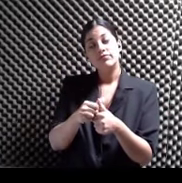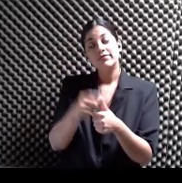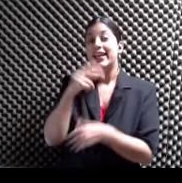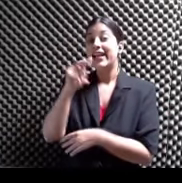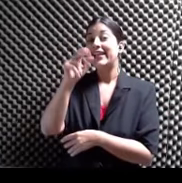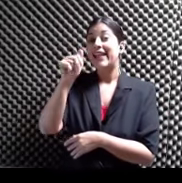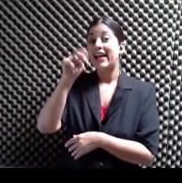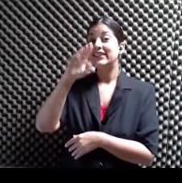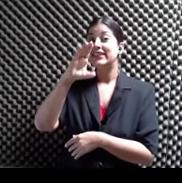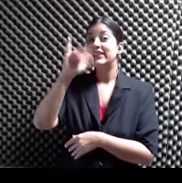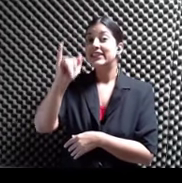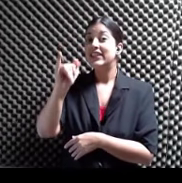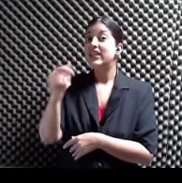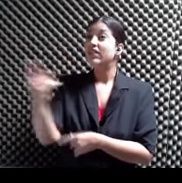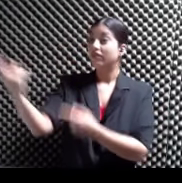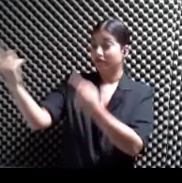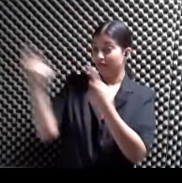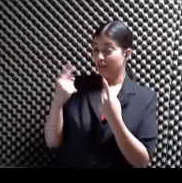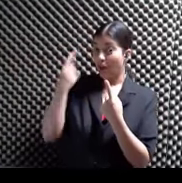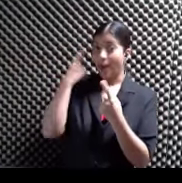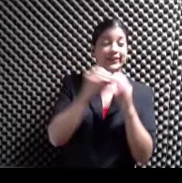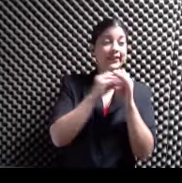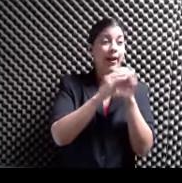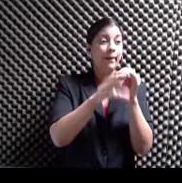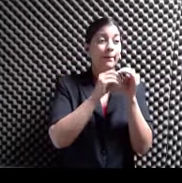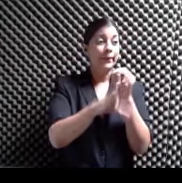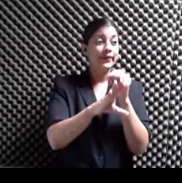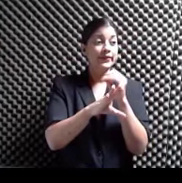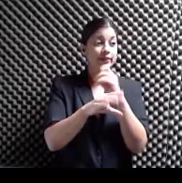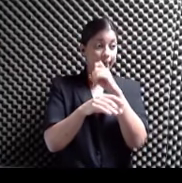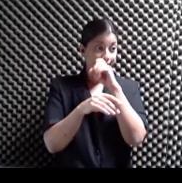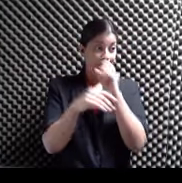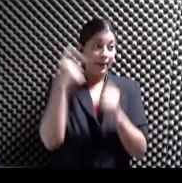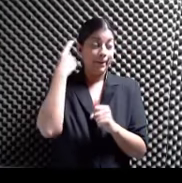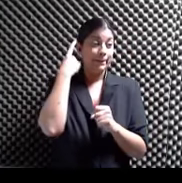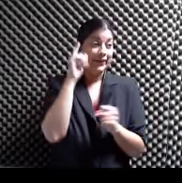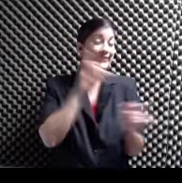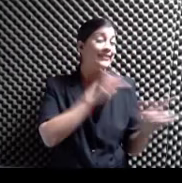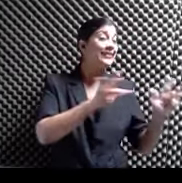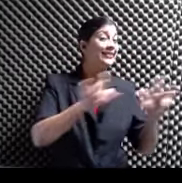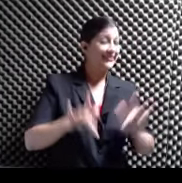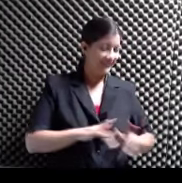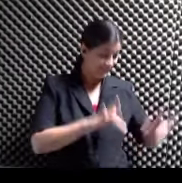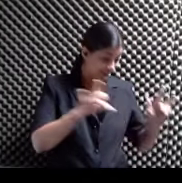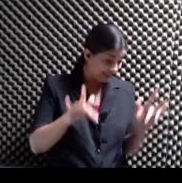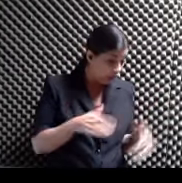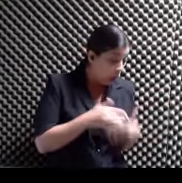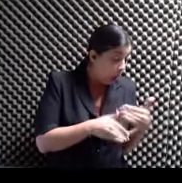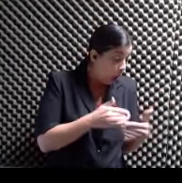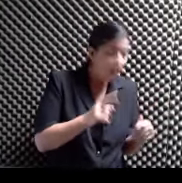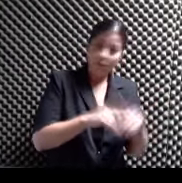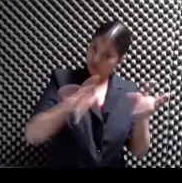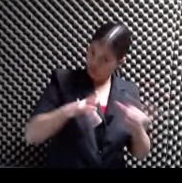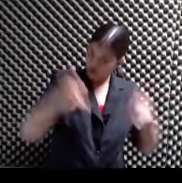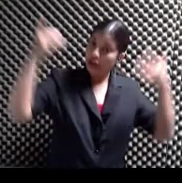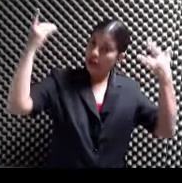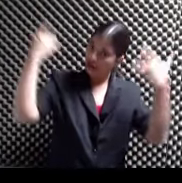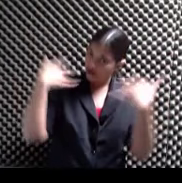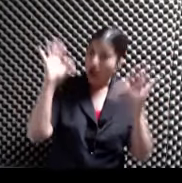estuvo aquí Cuando estuvo en la campaña De Inguido Para sacar el disco Ya el disco salió Todas las personas Que hicieron sus Sus